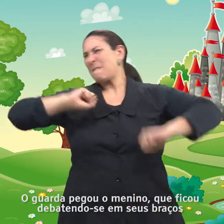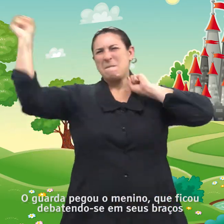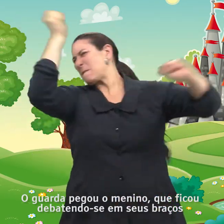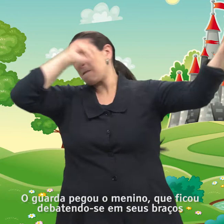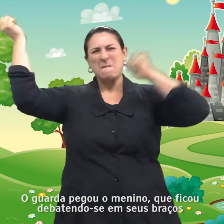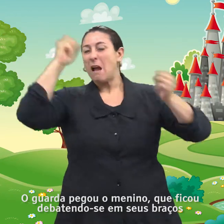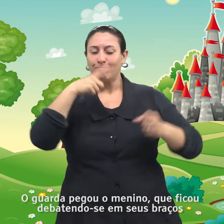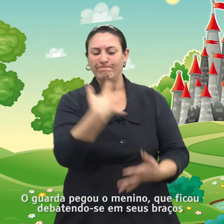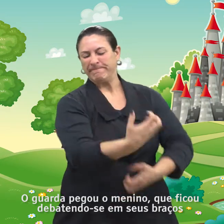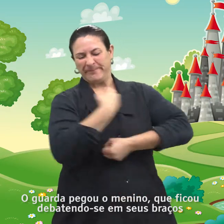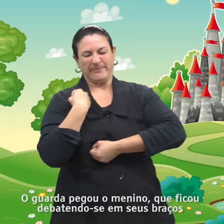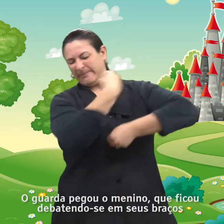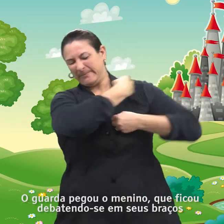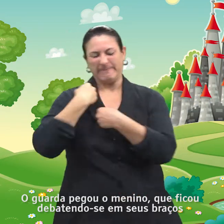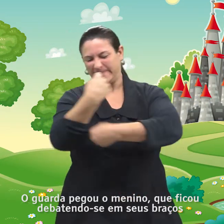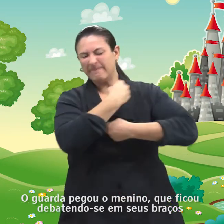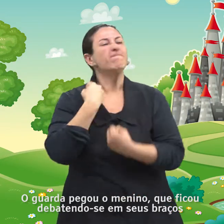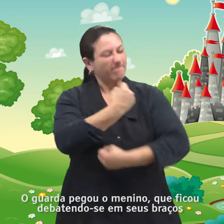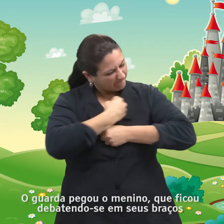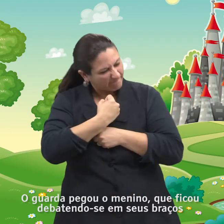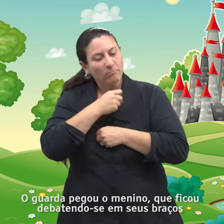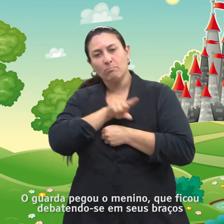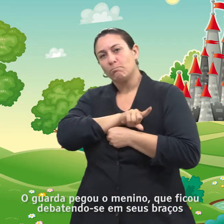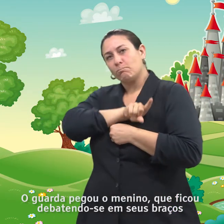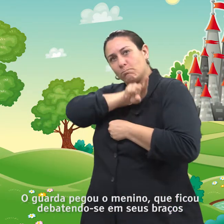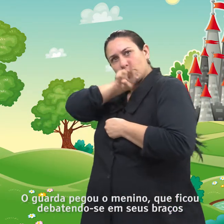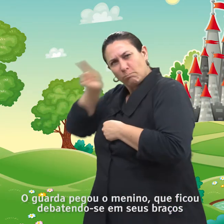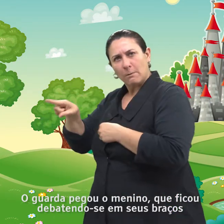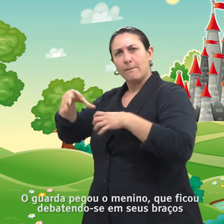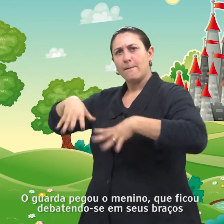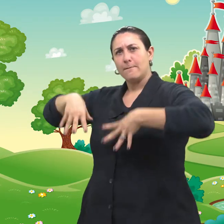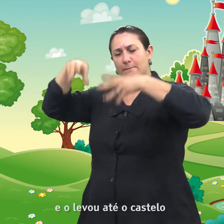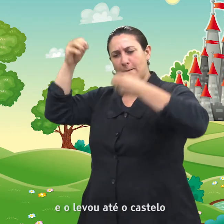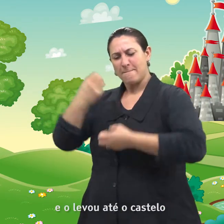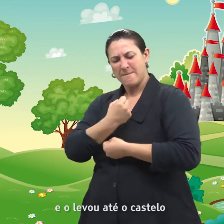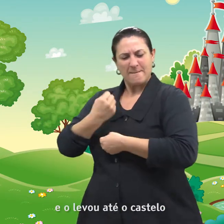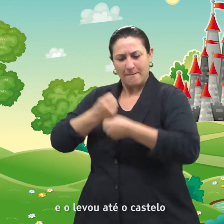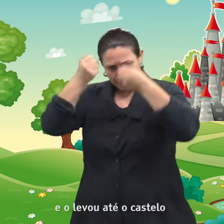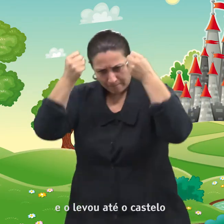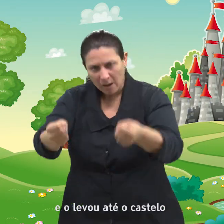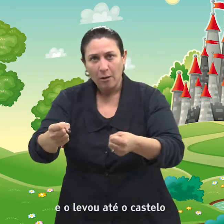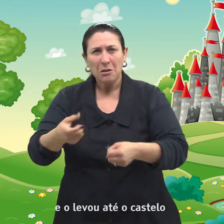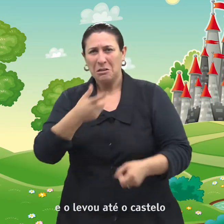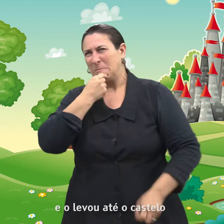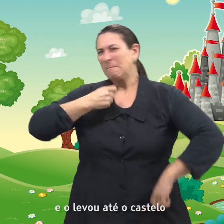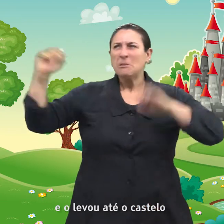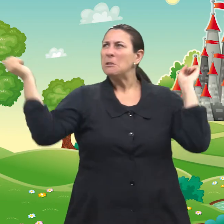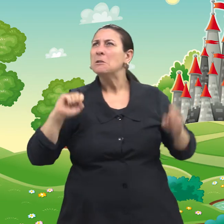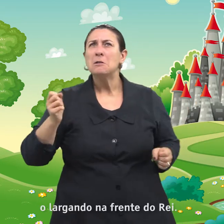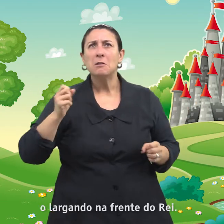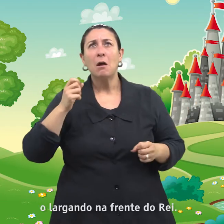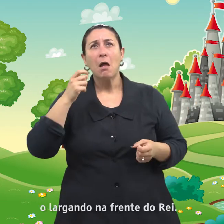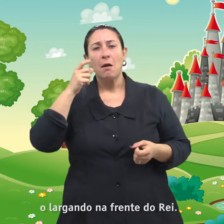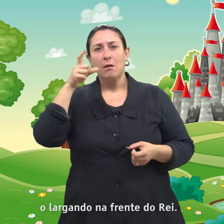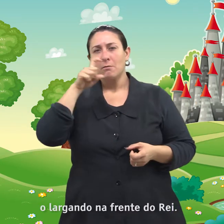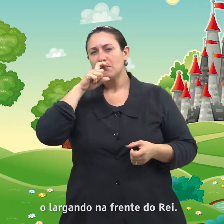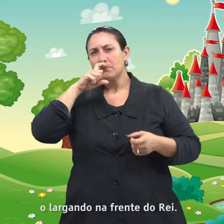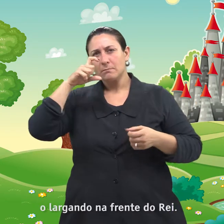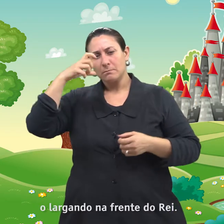o menino que ficou debatendo-se em seus braços e o levou até o castelo, largando-o na frente